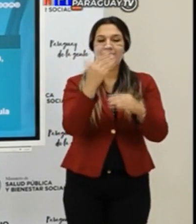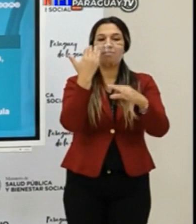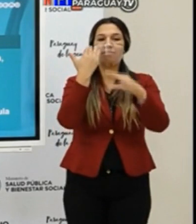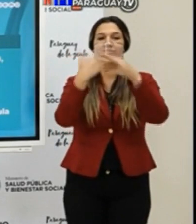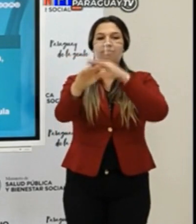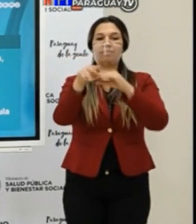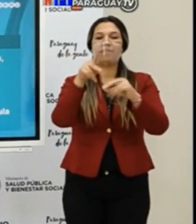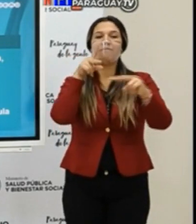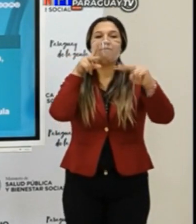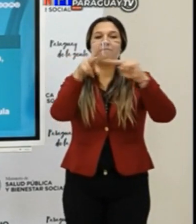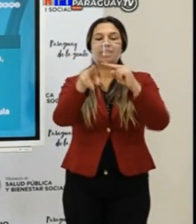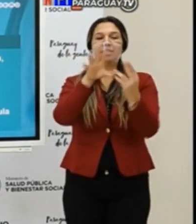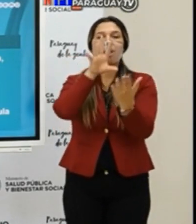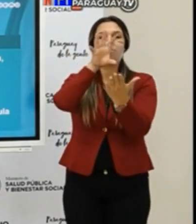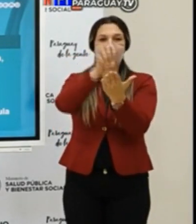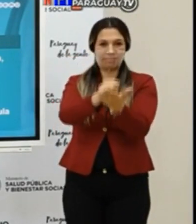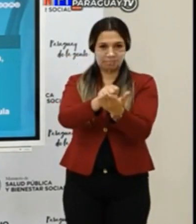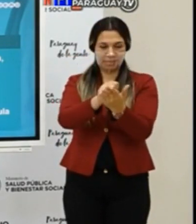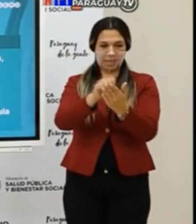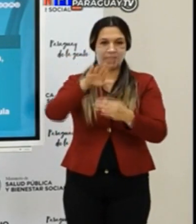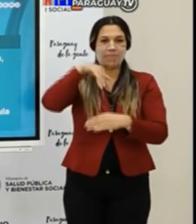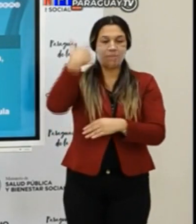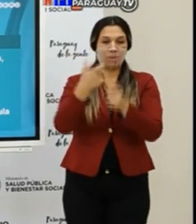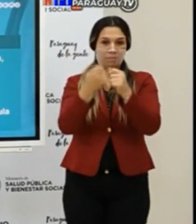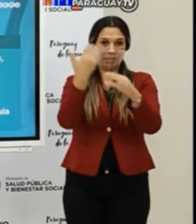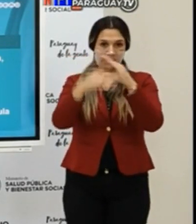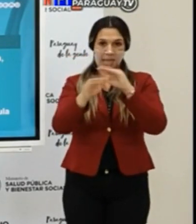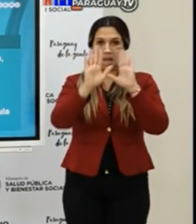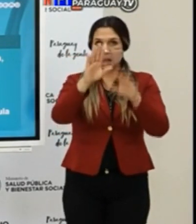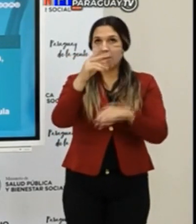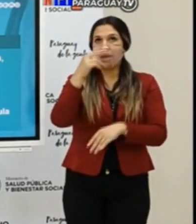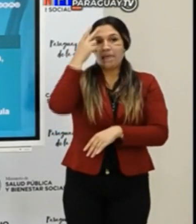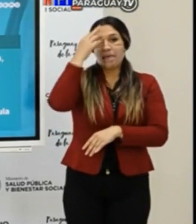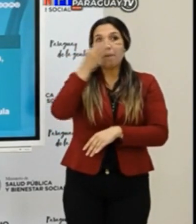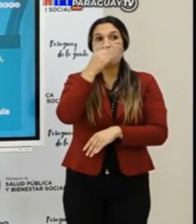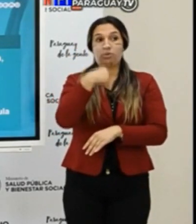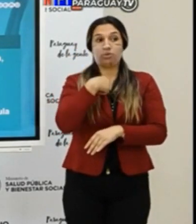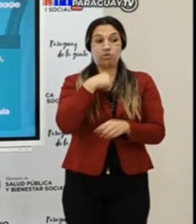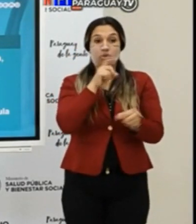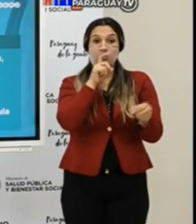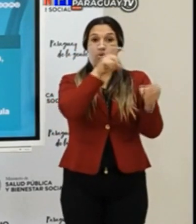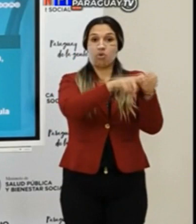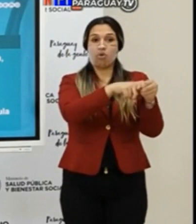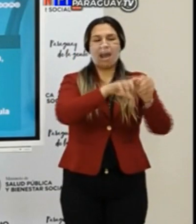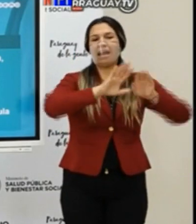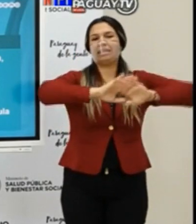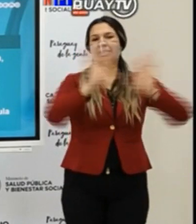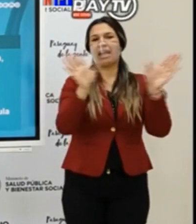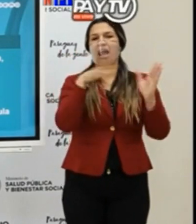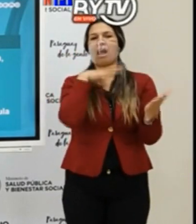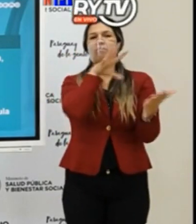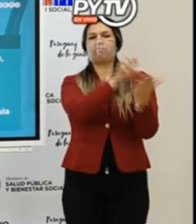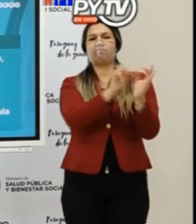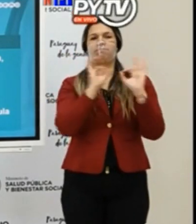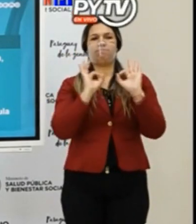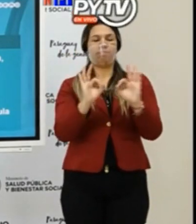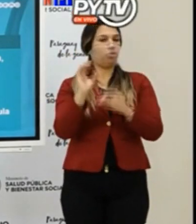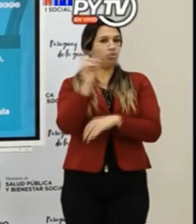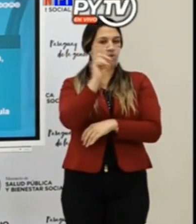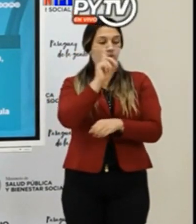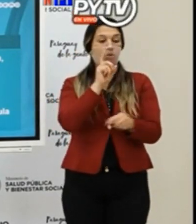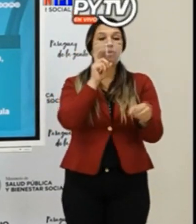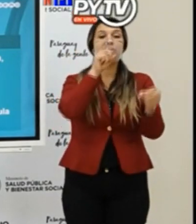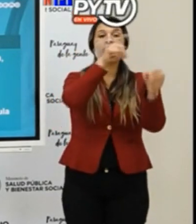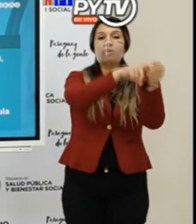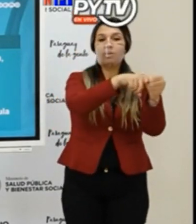por mensaje no significa que yo me registro y ya estoy agendada el registro es